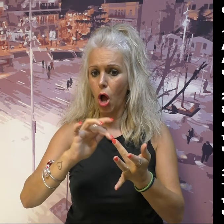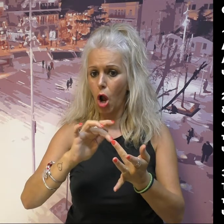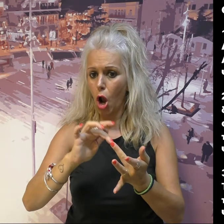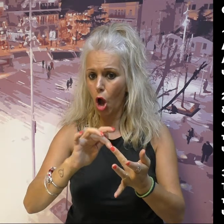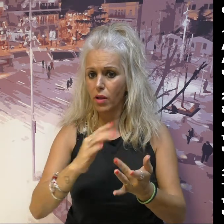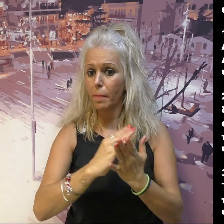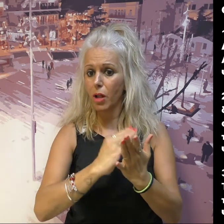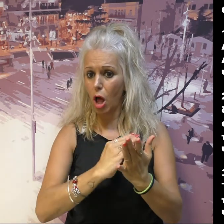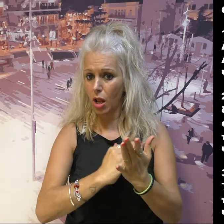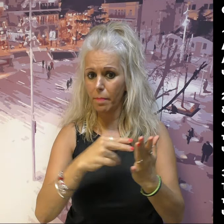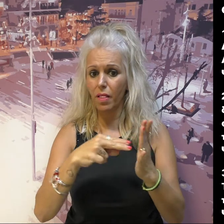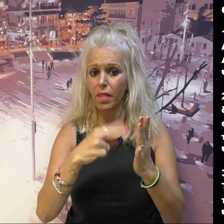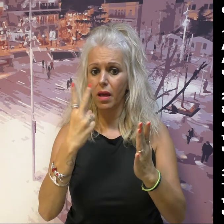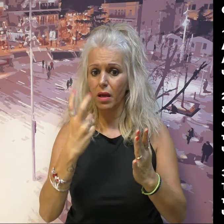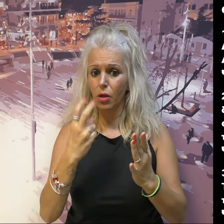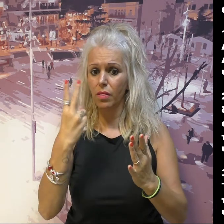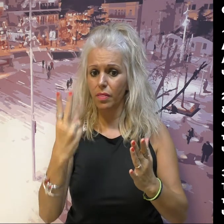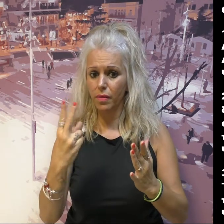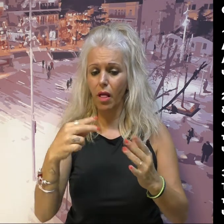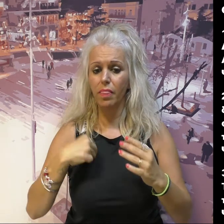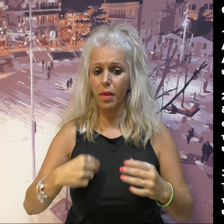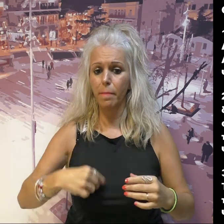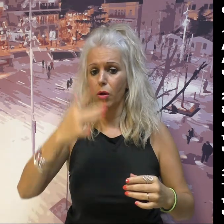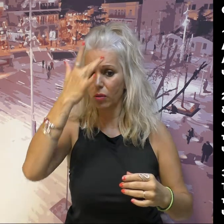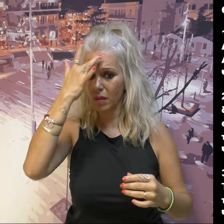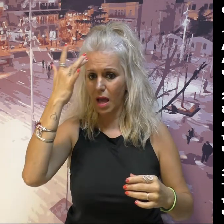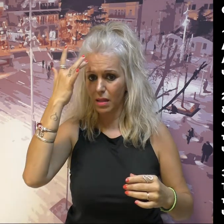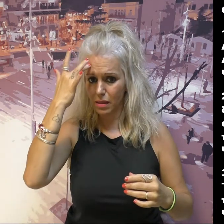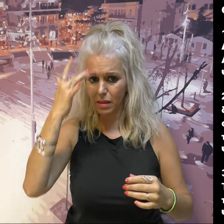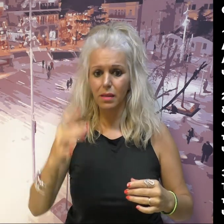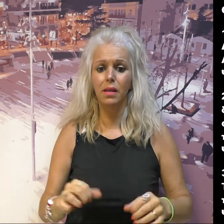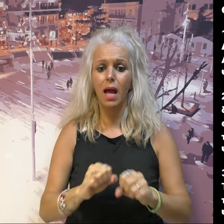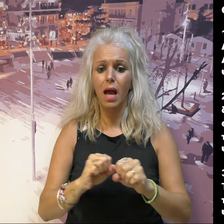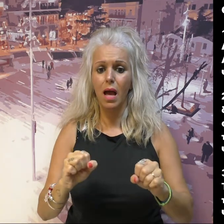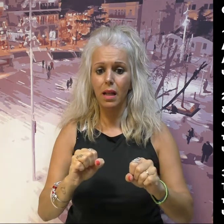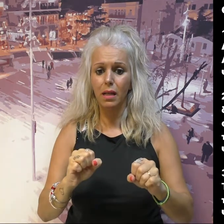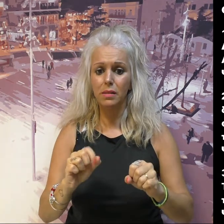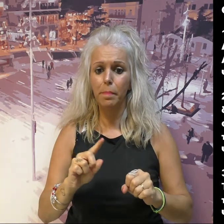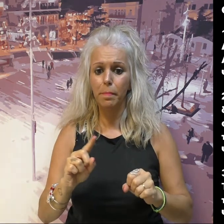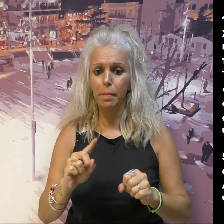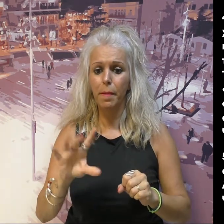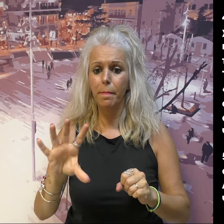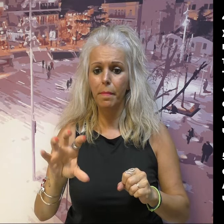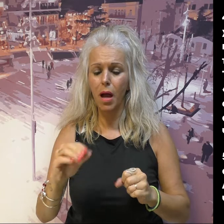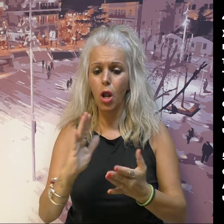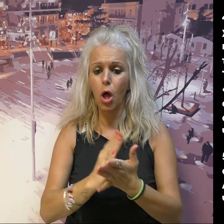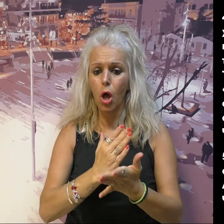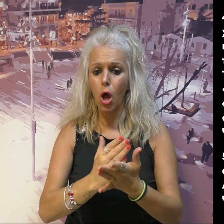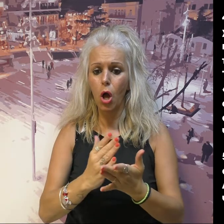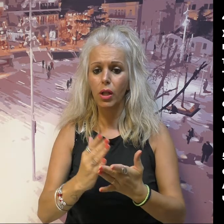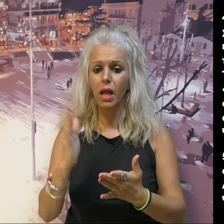Έγκριση τέταρτης τροποποίησης τεχνικού προγράμματος έτους 2020 του Δήμου Κοζάνης. Ψηφίστηκε ομόφωνα. 4.